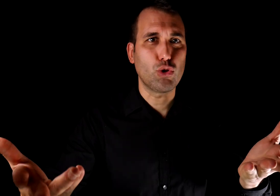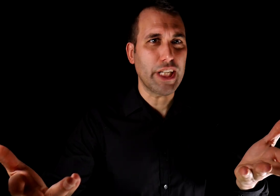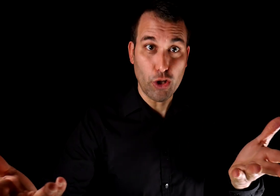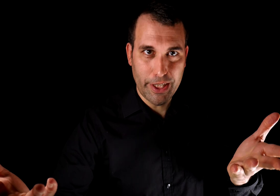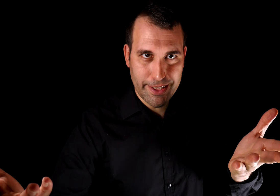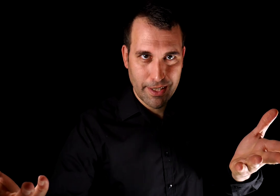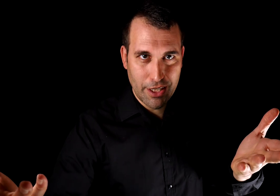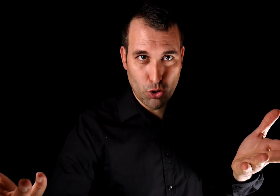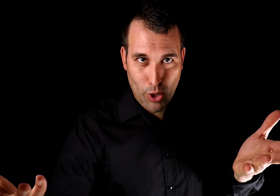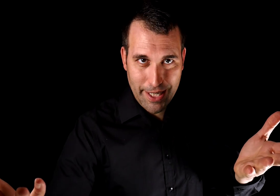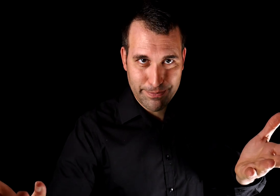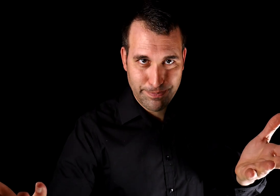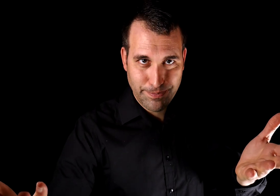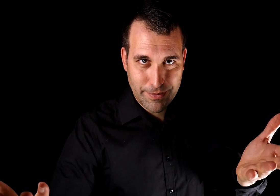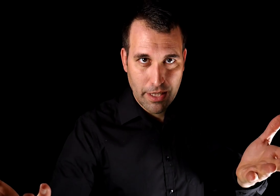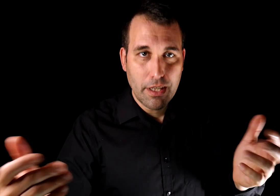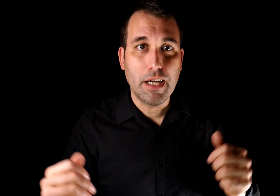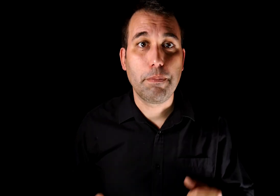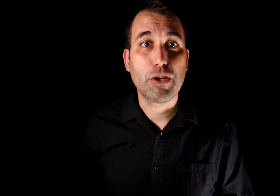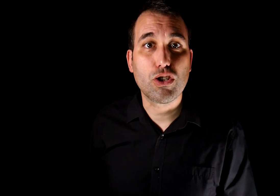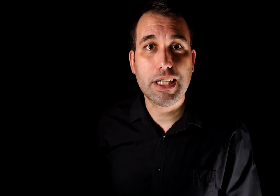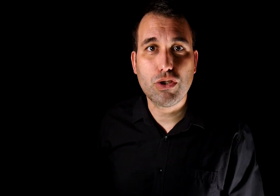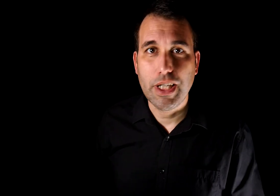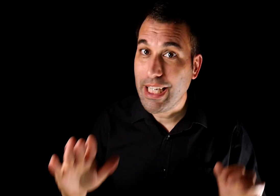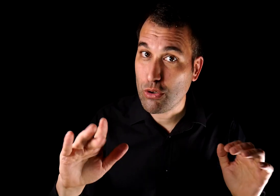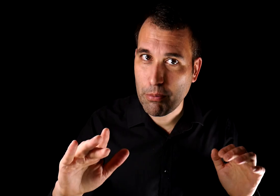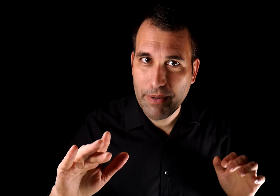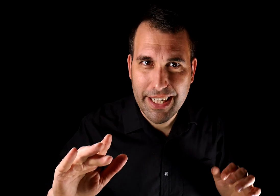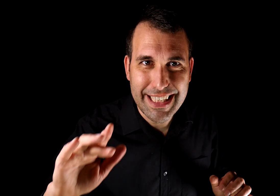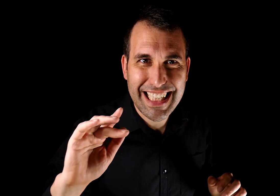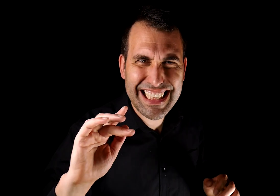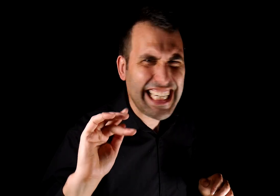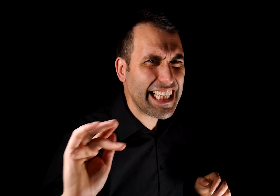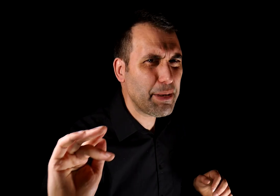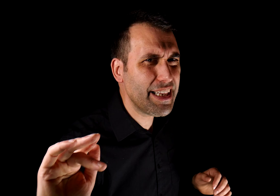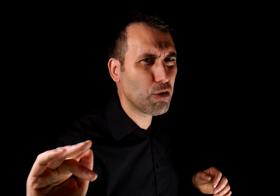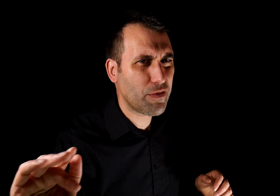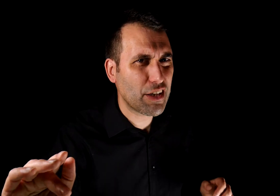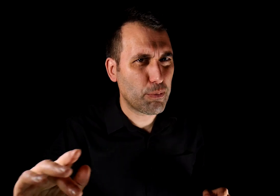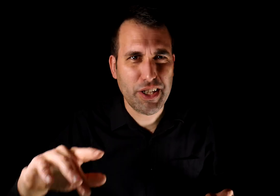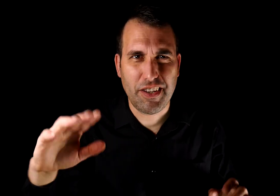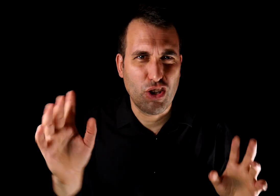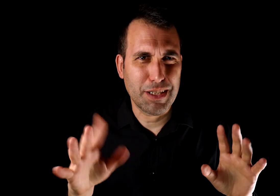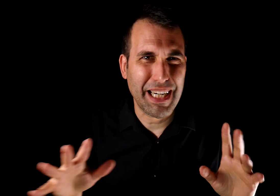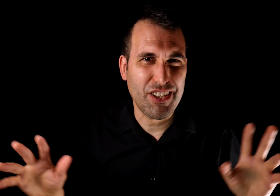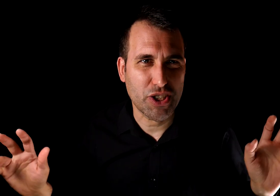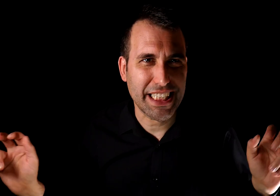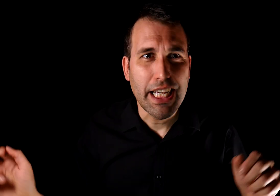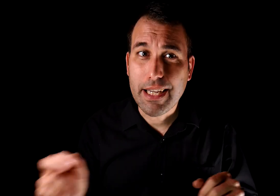sus seguidores en su lugar. En el peor de los casos, es una prueba de que estás secretamente motivado por intenciones maliciosas, que